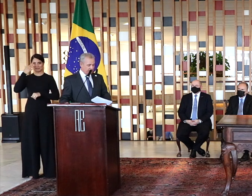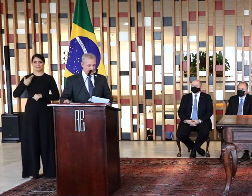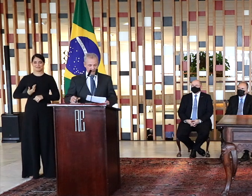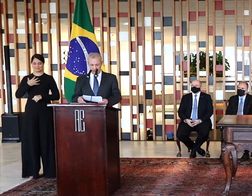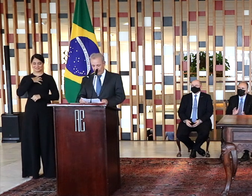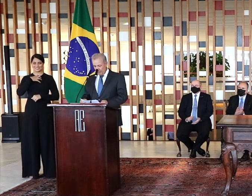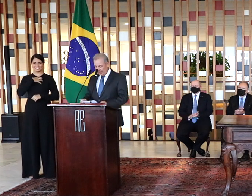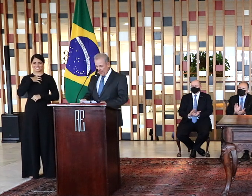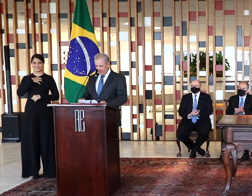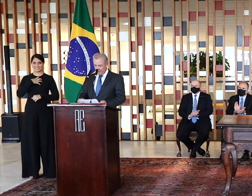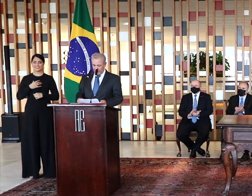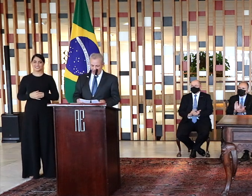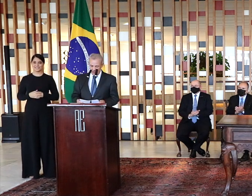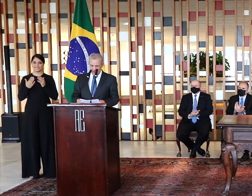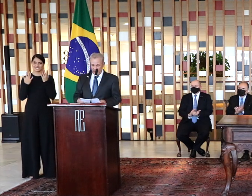obrigado. Obrigado.